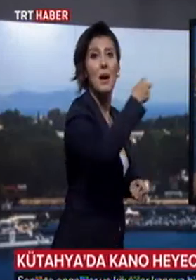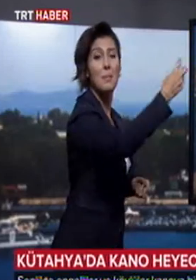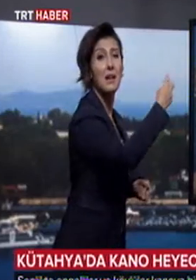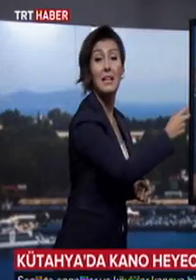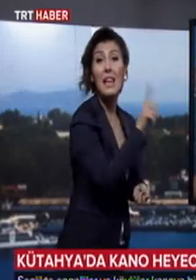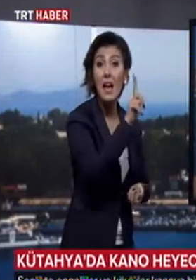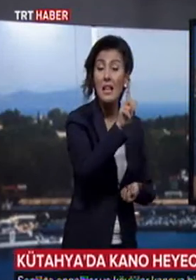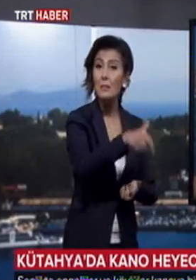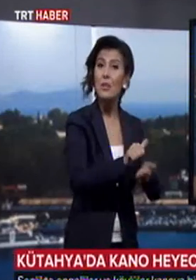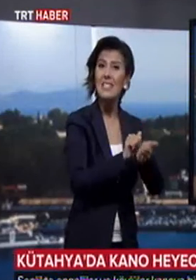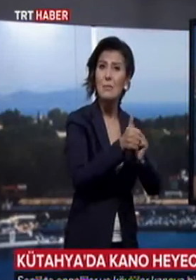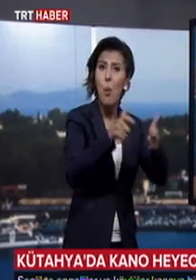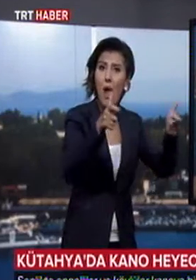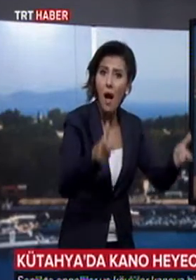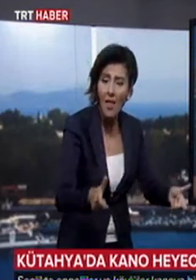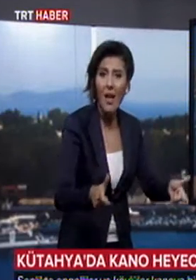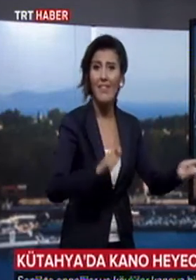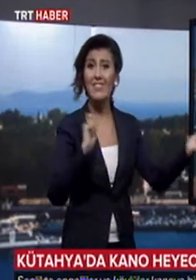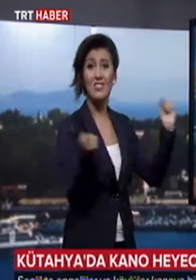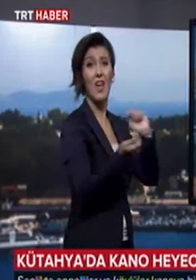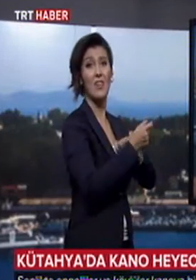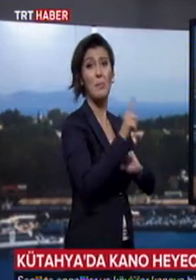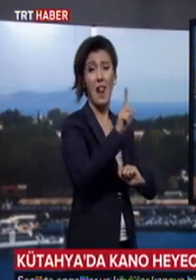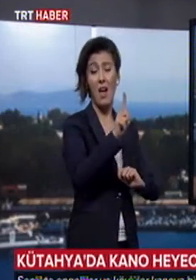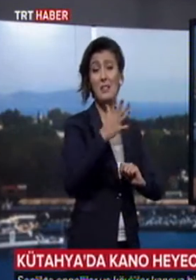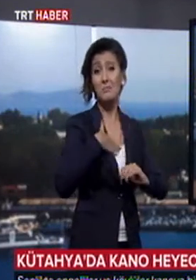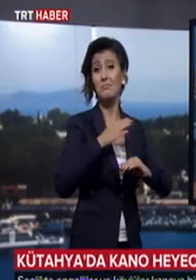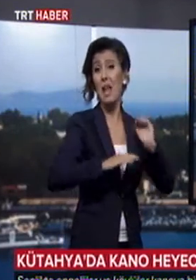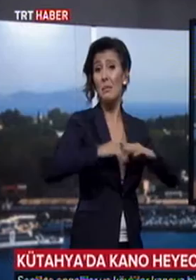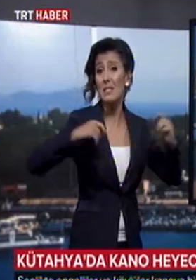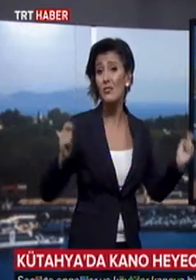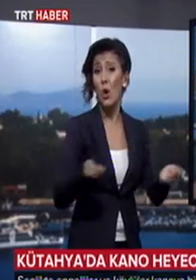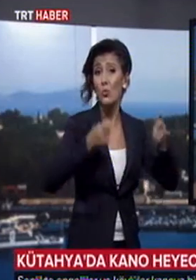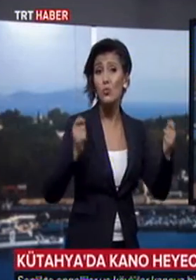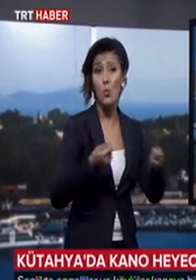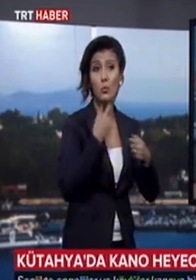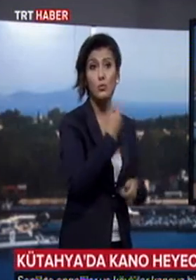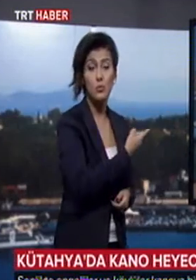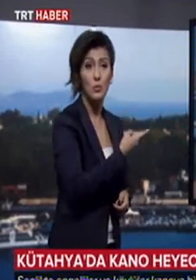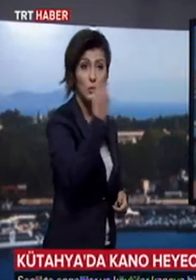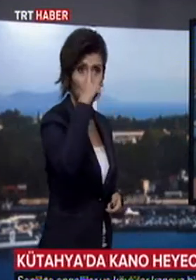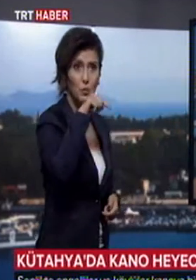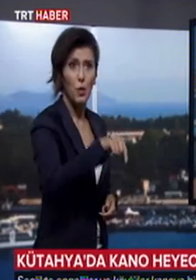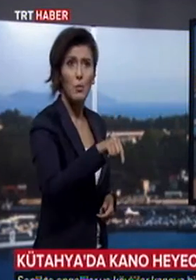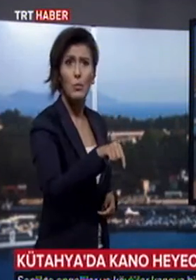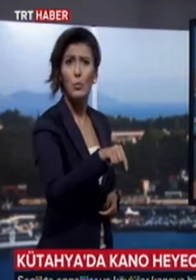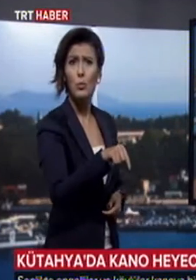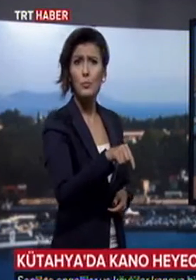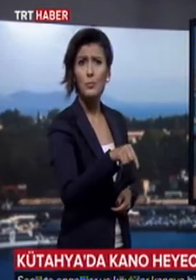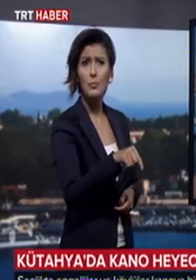alanına, spor alanına çevrilmesi için elimizden geleni yapmaya çalışacağız. Dolayısıyla bu aynı zamanda bizim hem sporumuzun